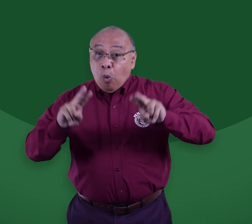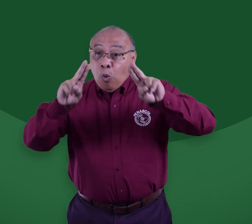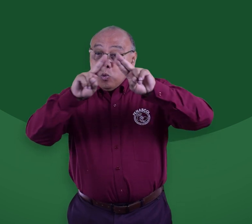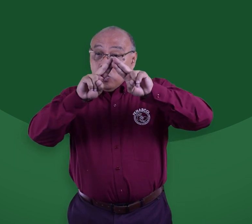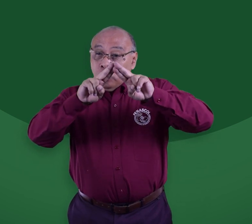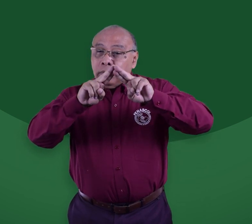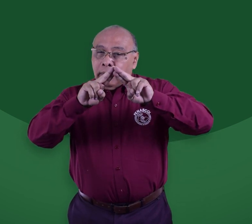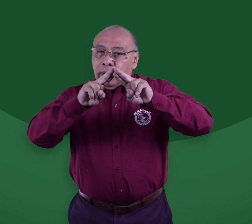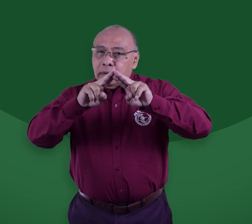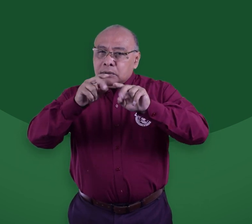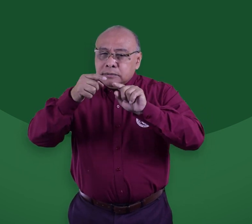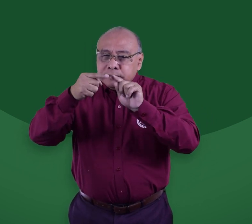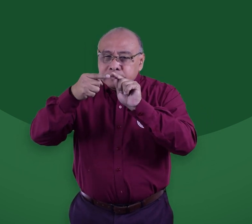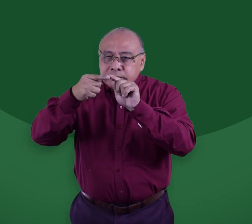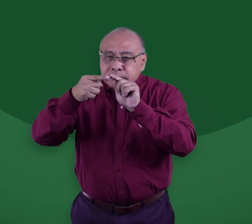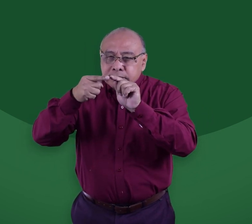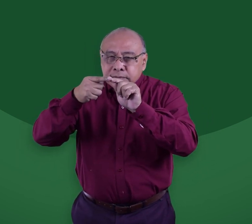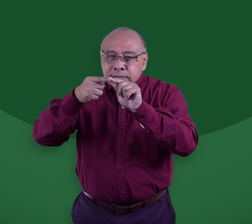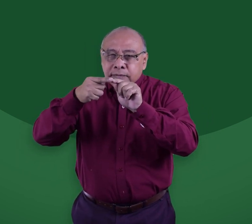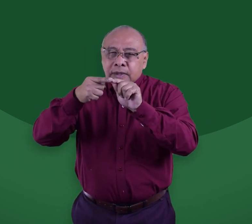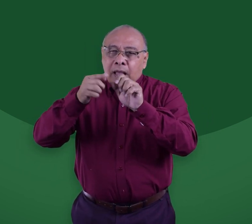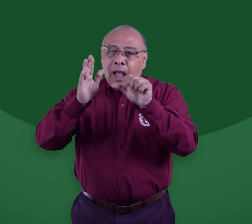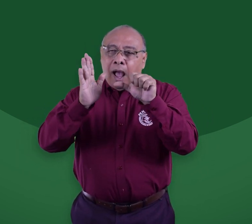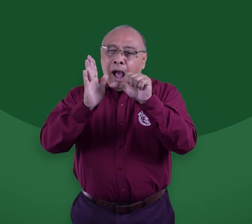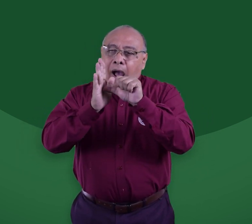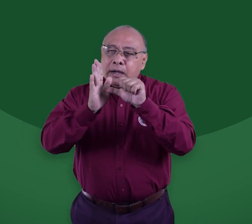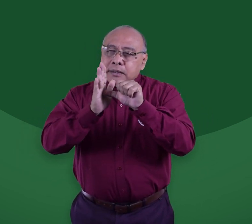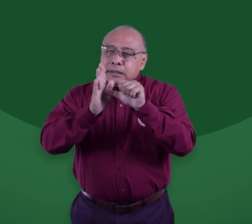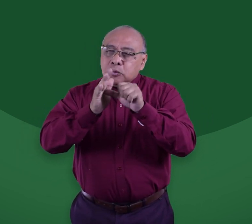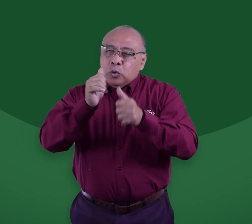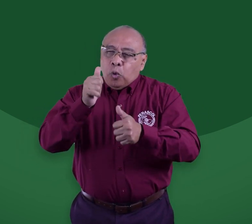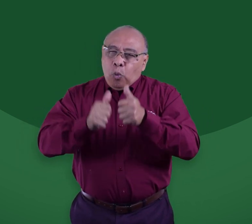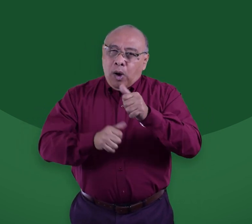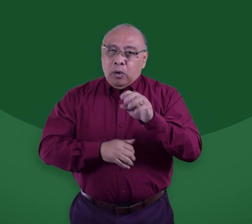la ONU, en su artículo 4,